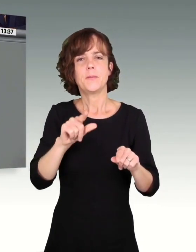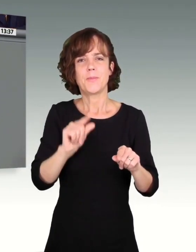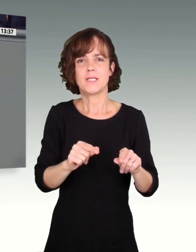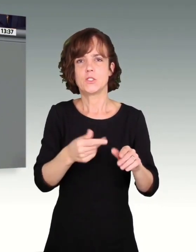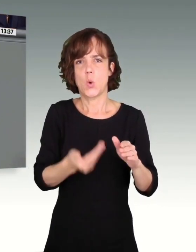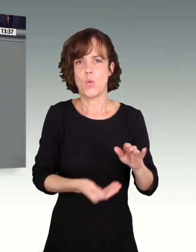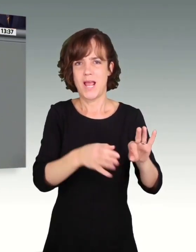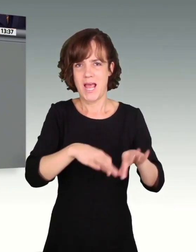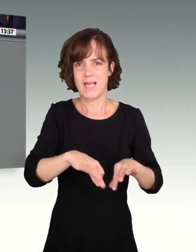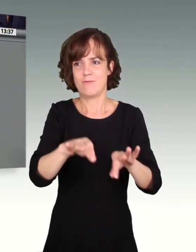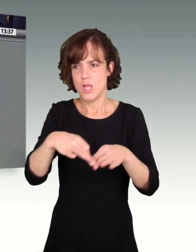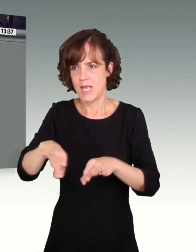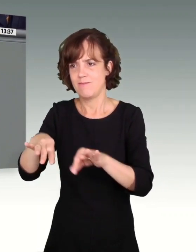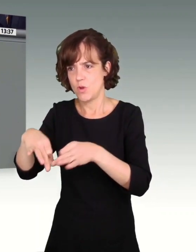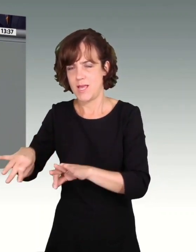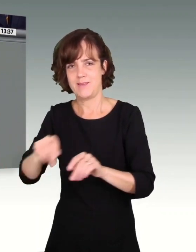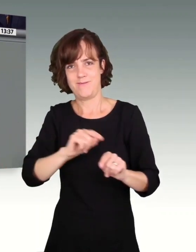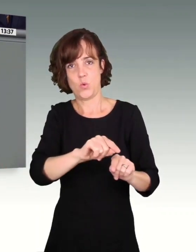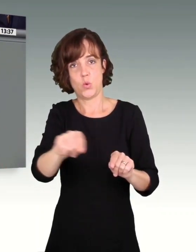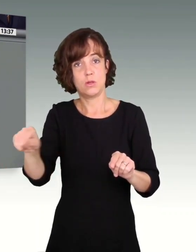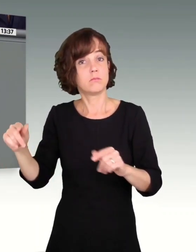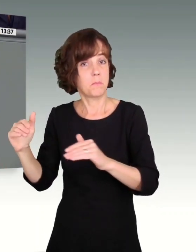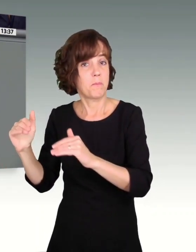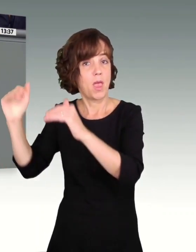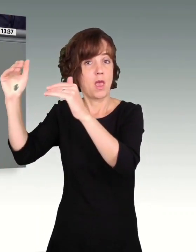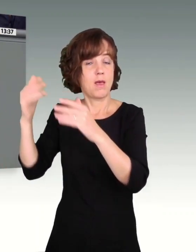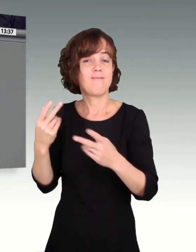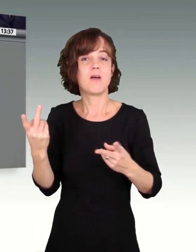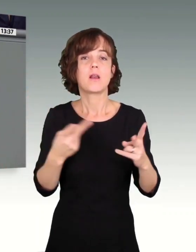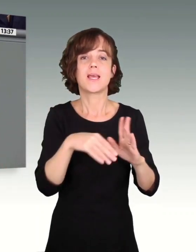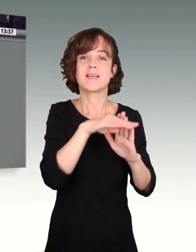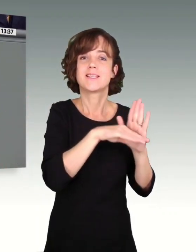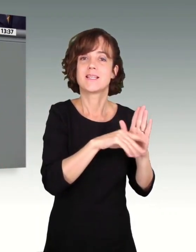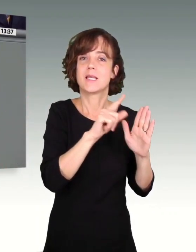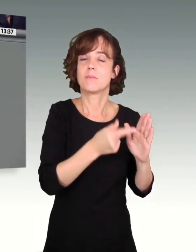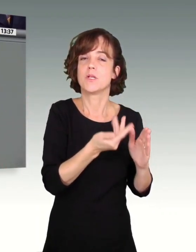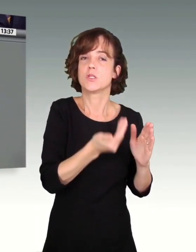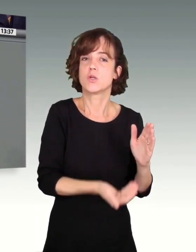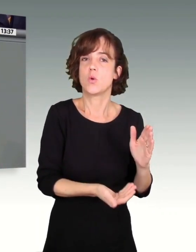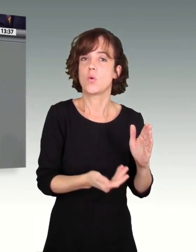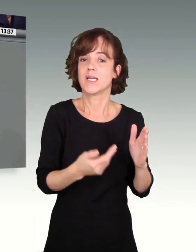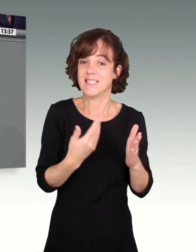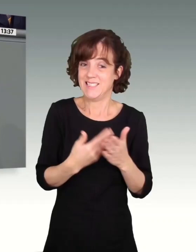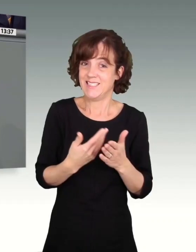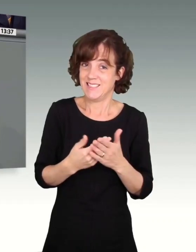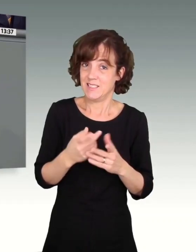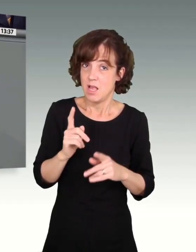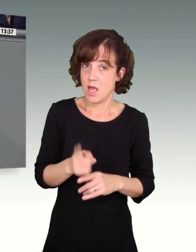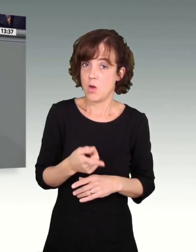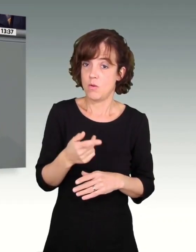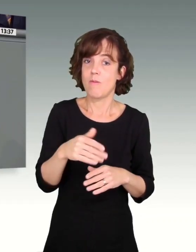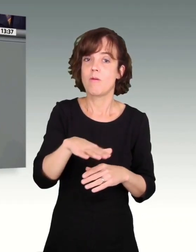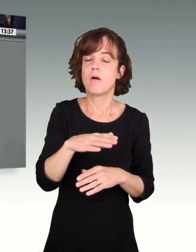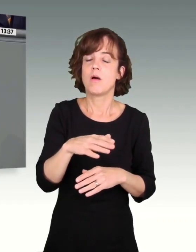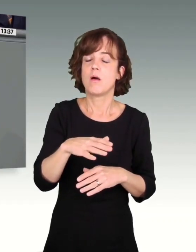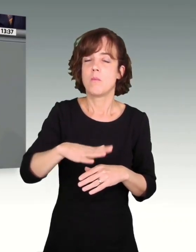Diese Branchenmindestlöhne liegen weit höher als der gesetzliche Mindestlohn. Und das ist auch den Branchen